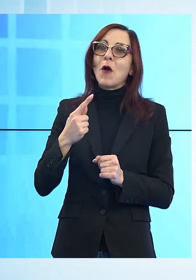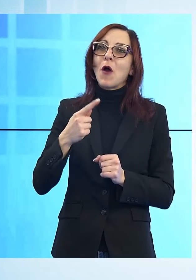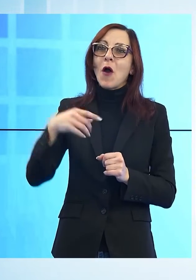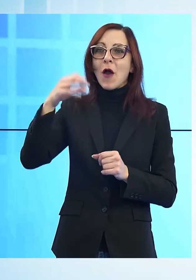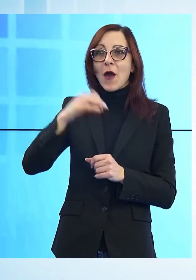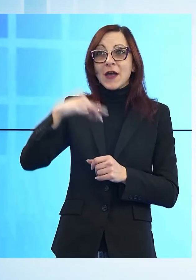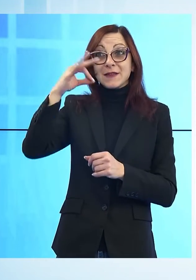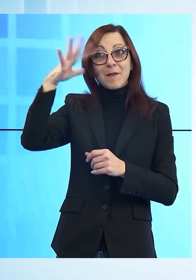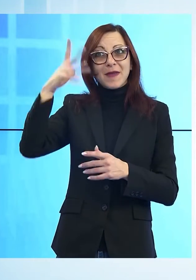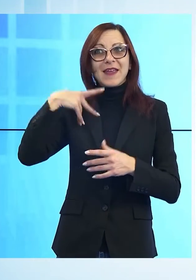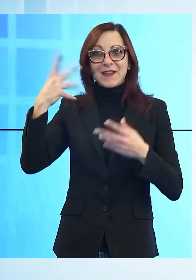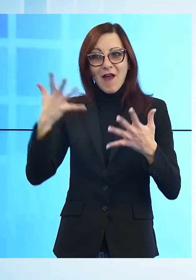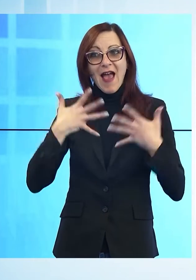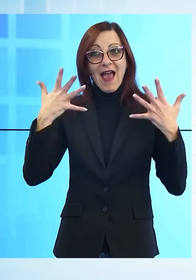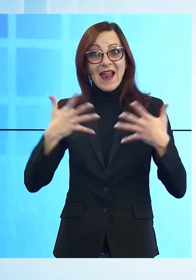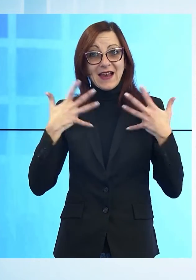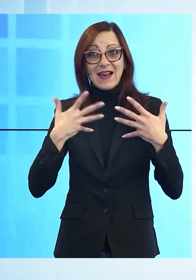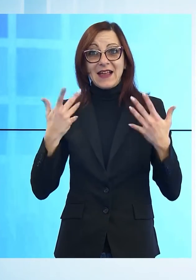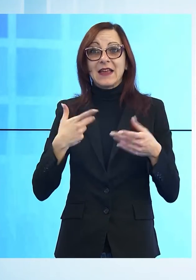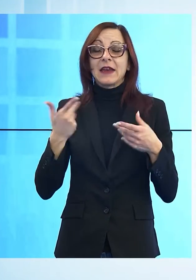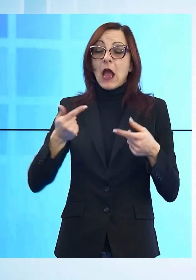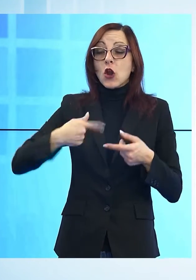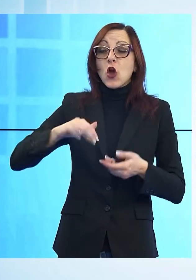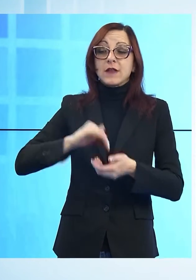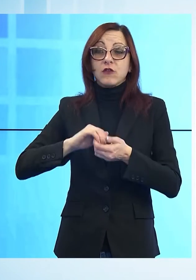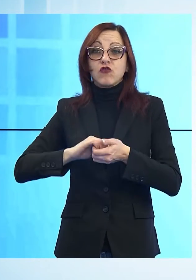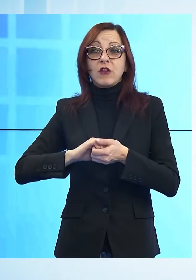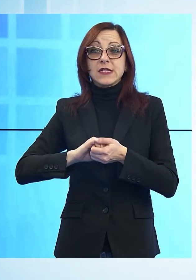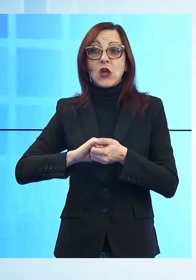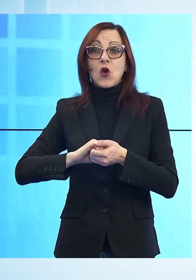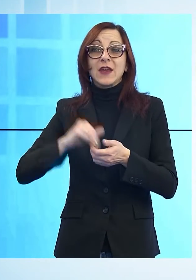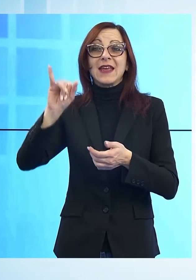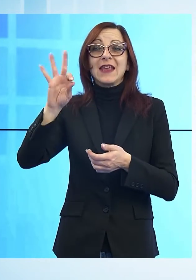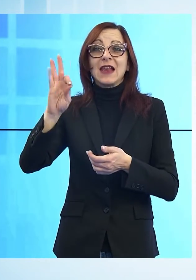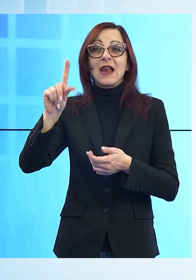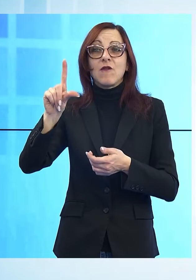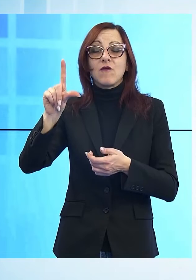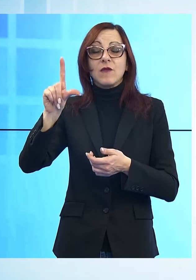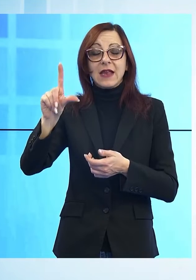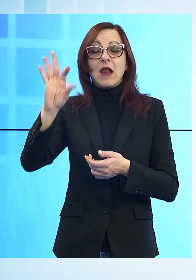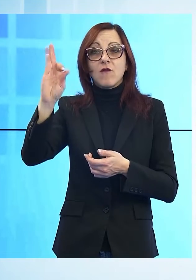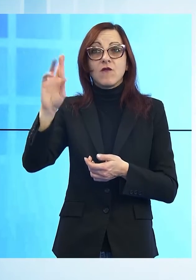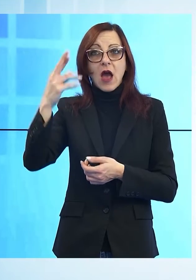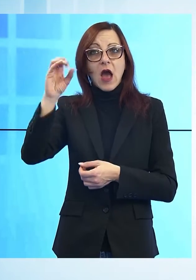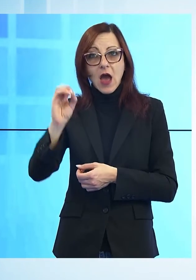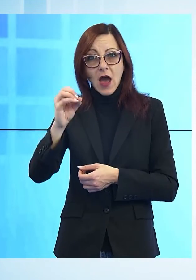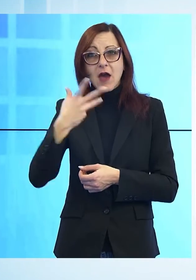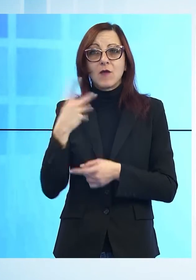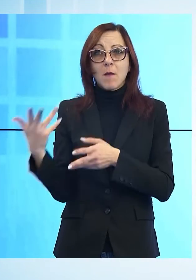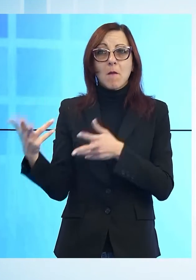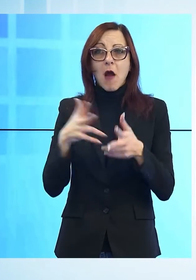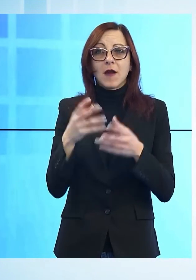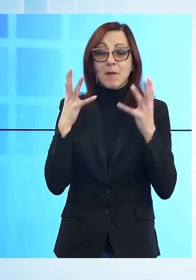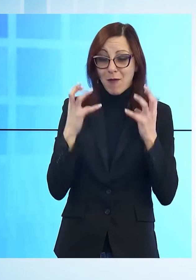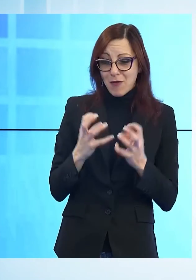che seguiamo come associazione Il Faro e abbiamo pensato di portare sia Babbo Natale, un po' di banchetti per aiutare le